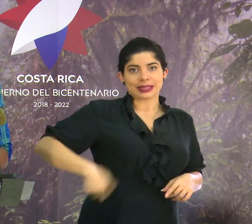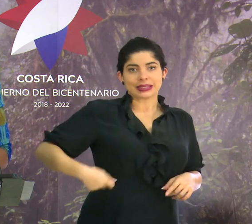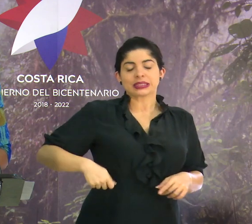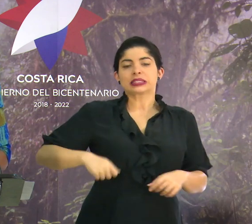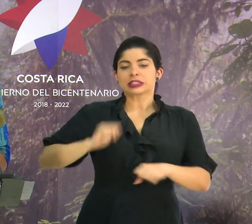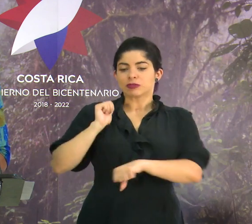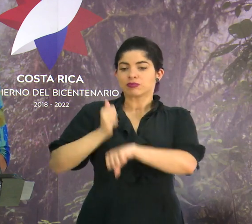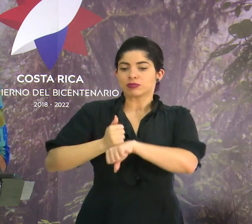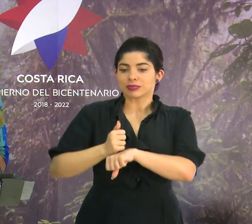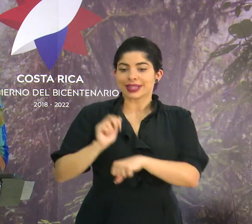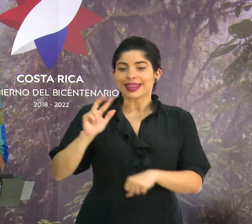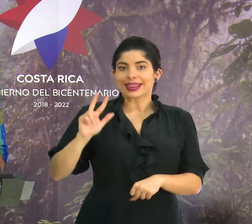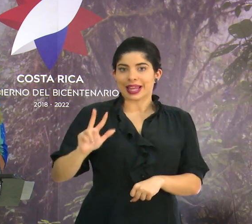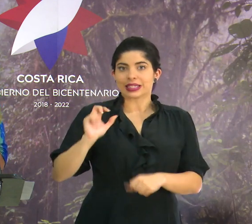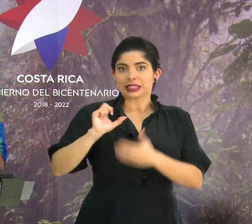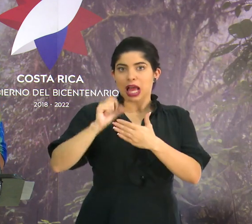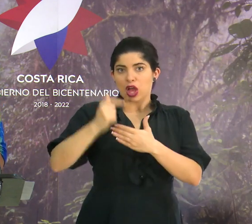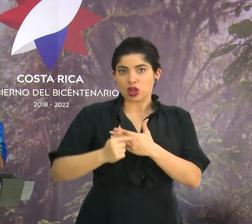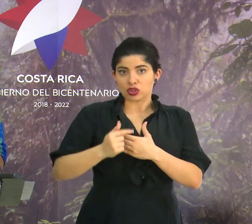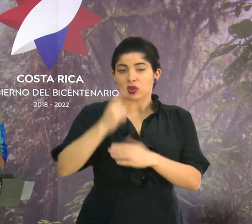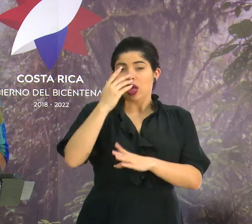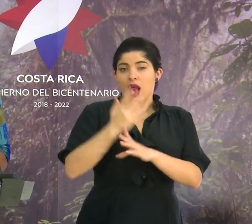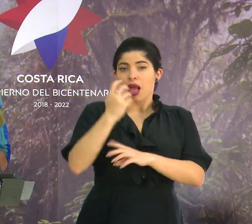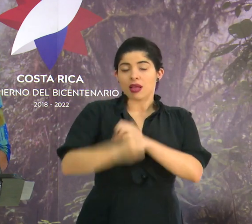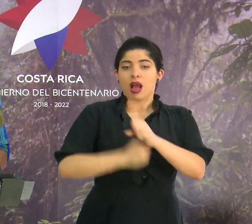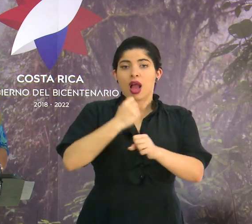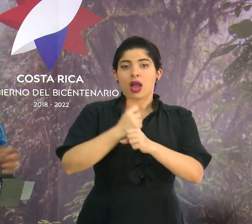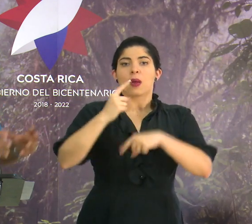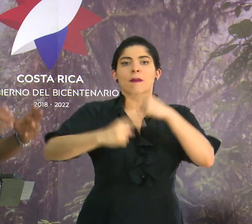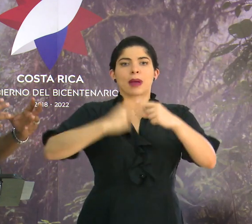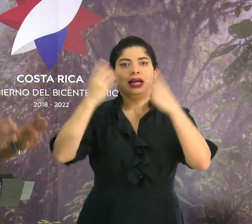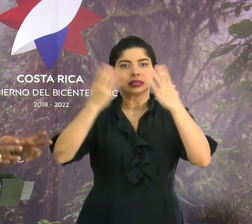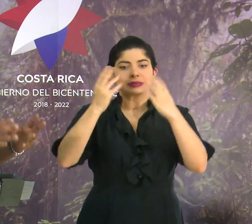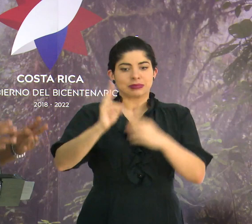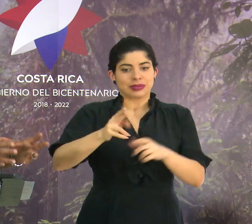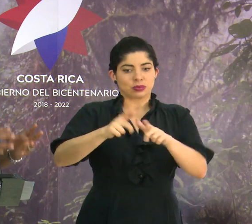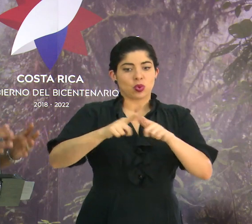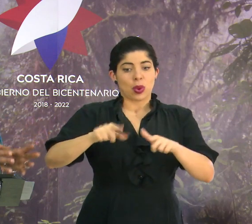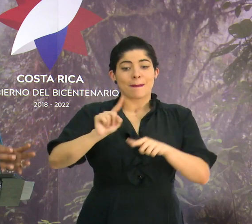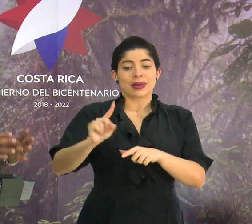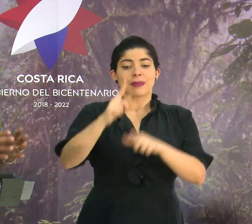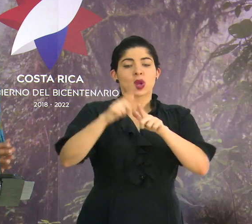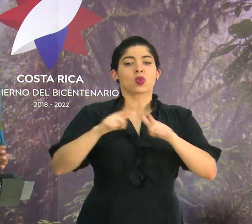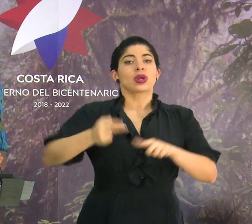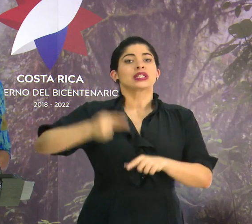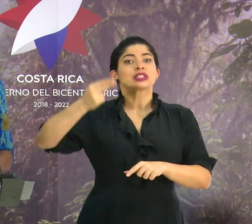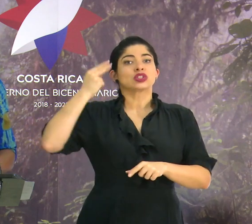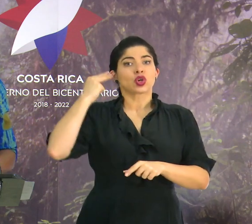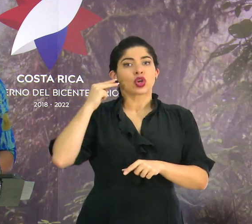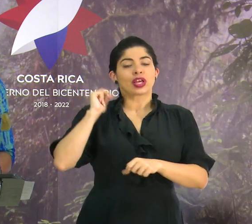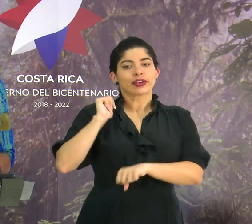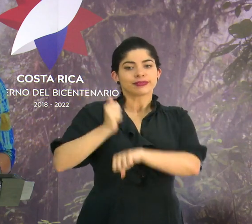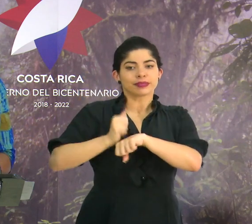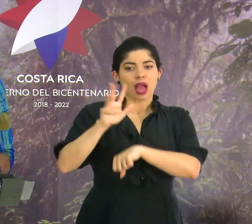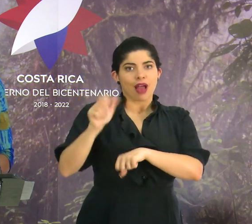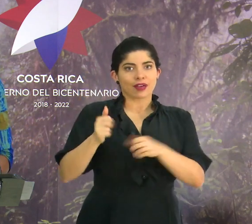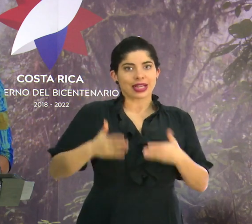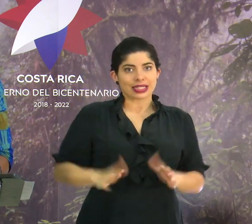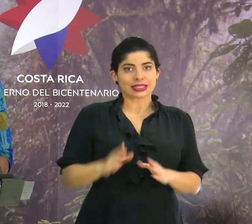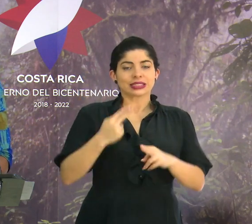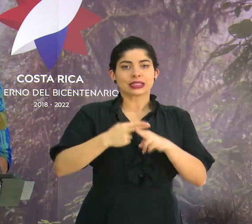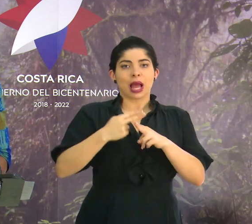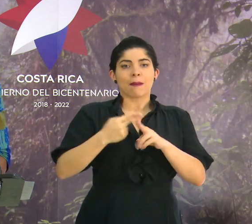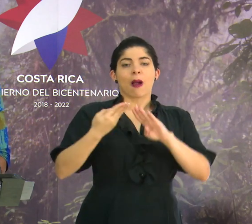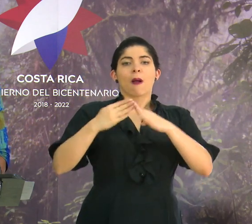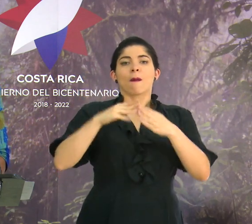de agosto de todos los años se celebrará ahí el primer sitio histórico afrodescendiente, la Puebla